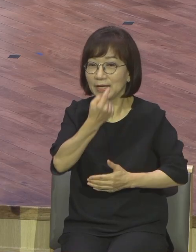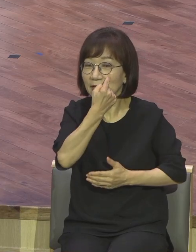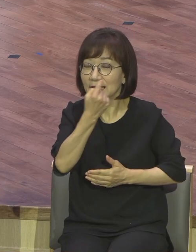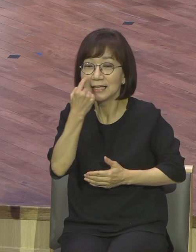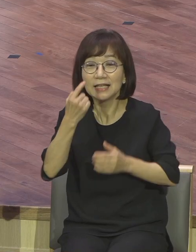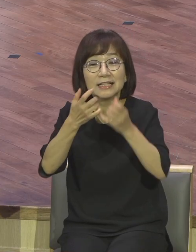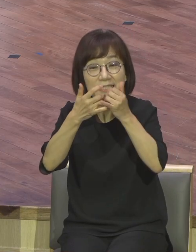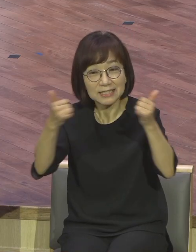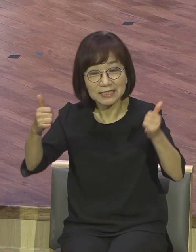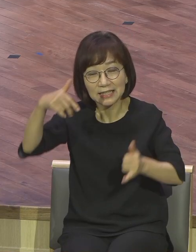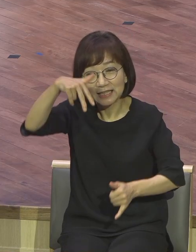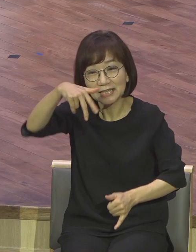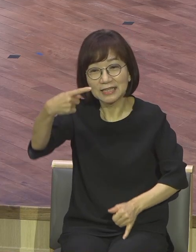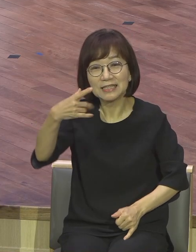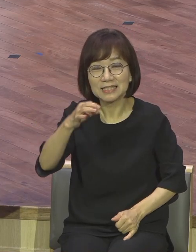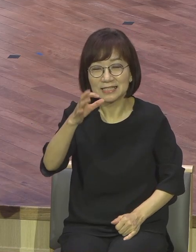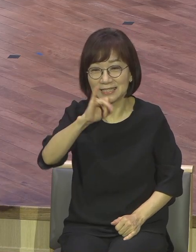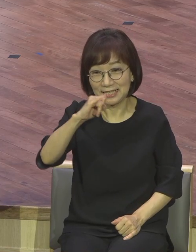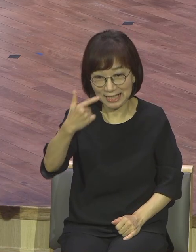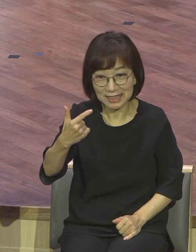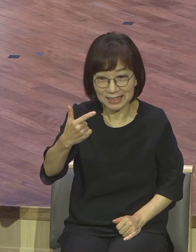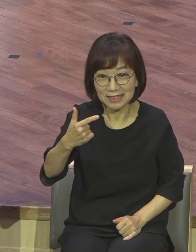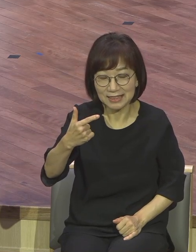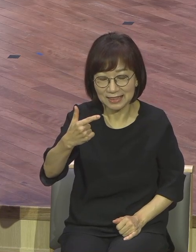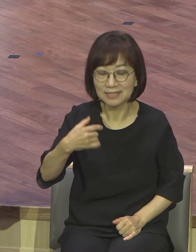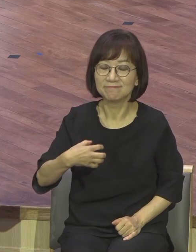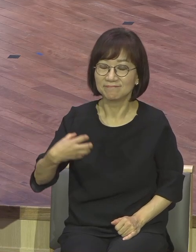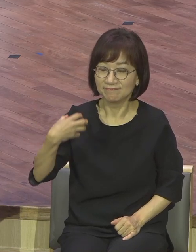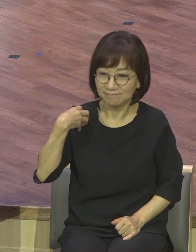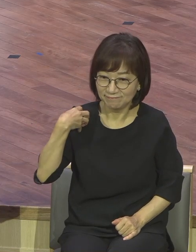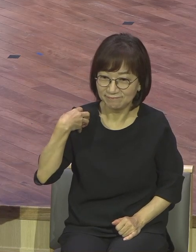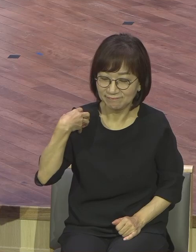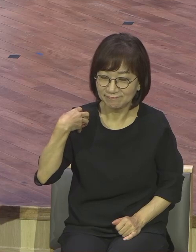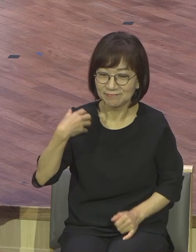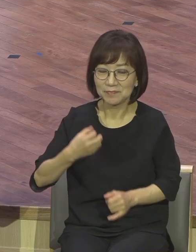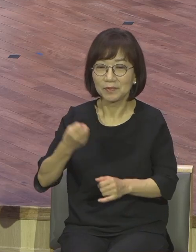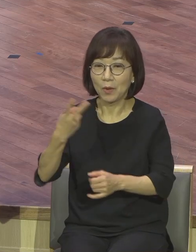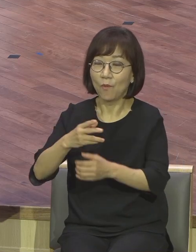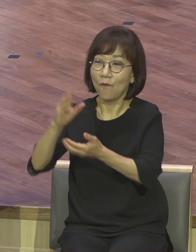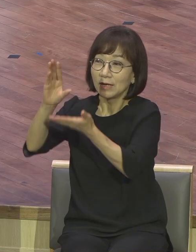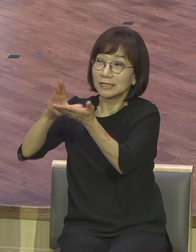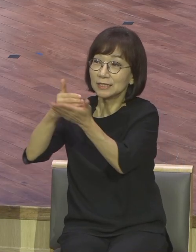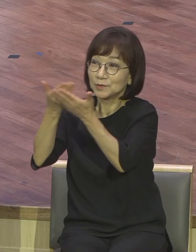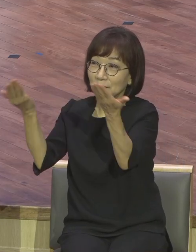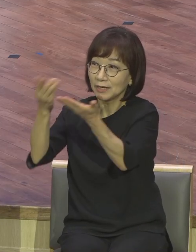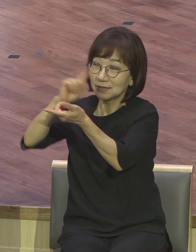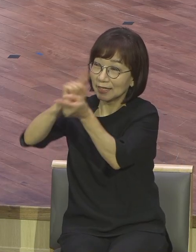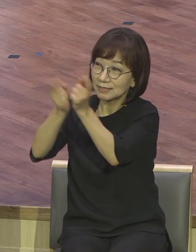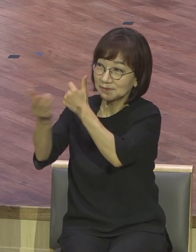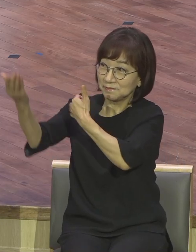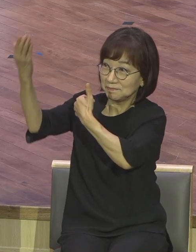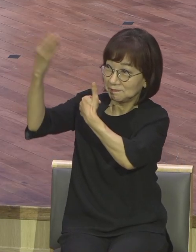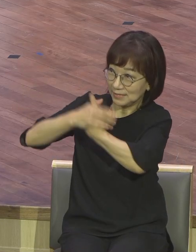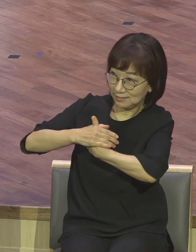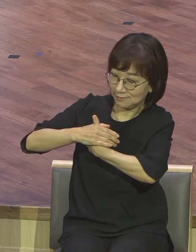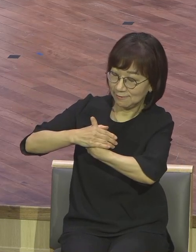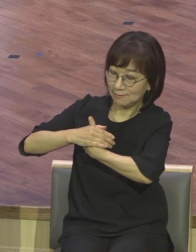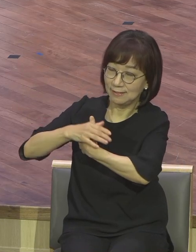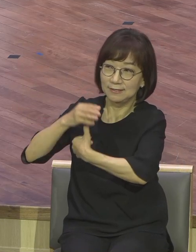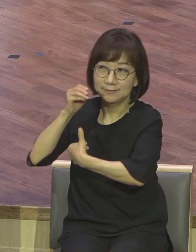주누의 일을 대신해서 계속해서 천사도 부러워하는 이 생명 구원을 향해서 영혼 구원해서 계속